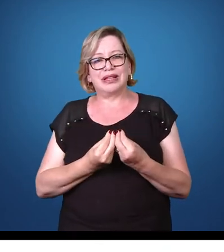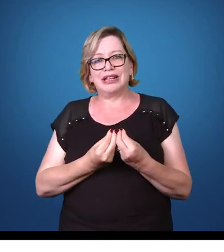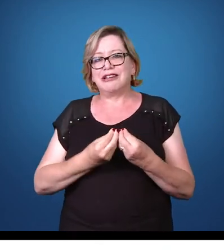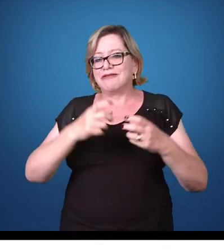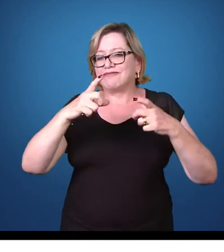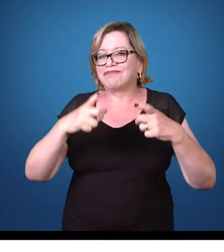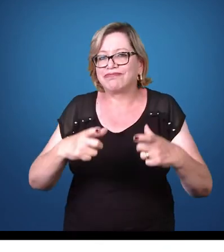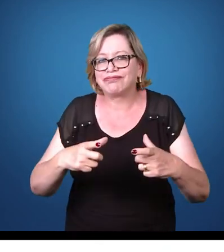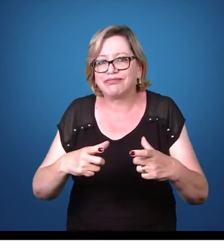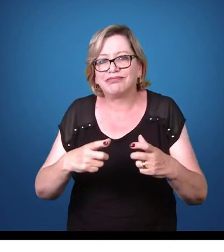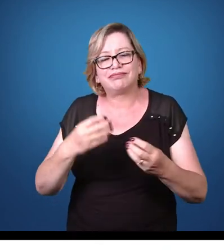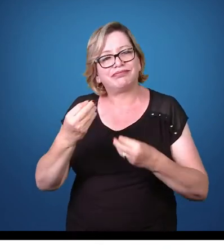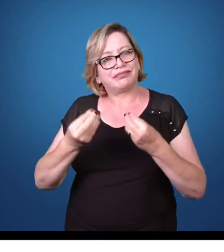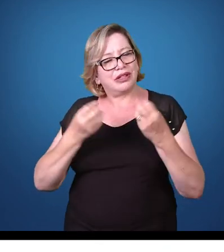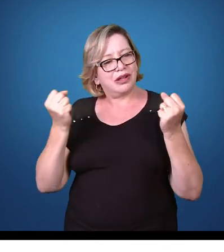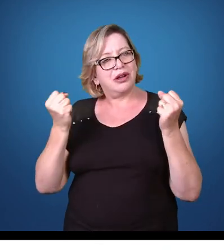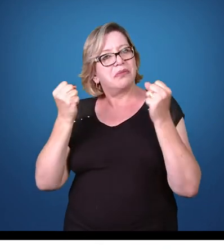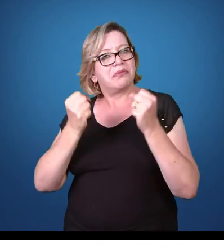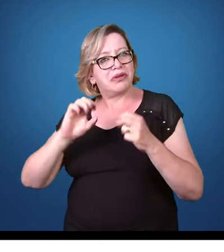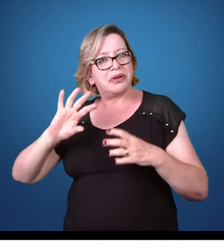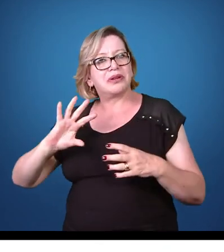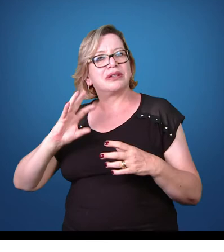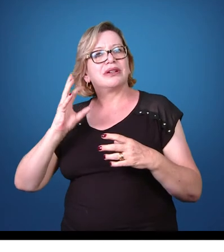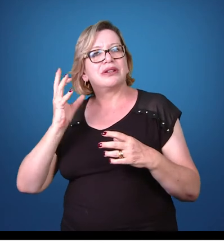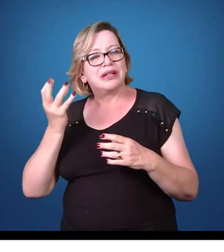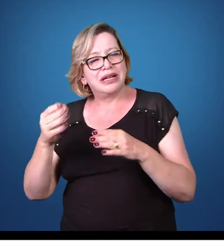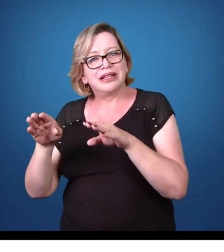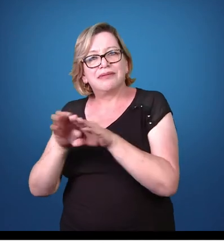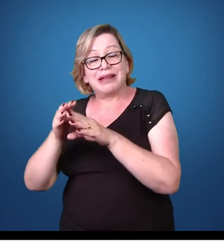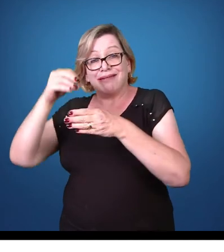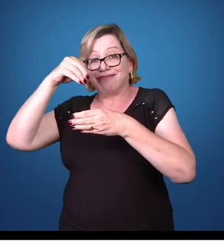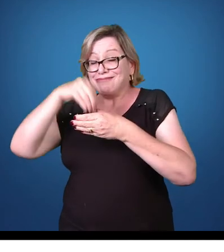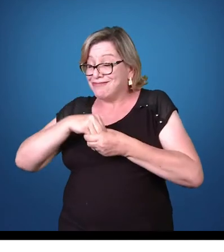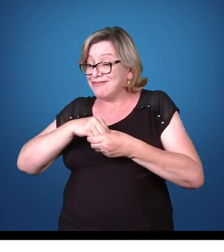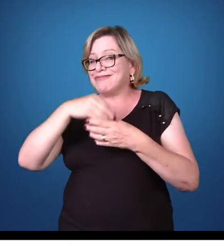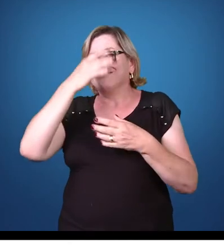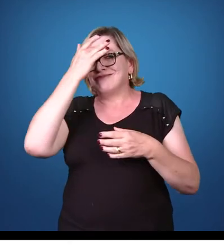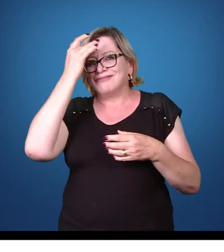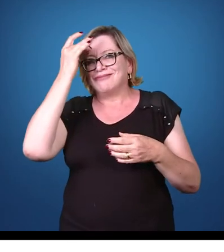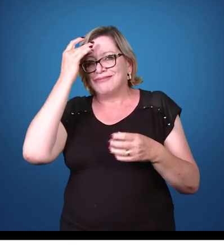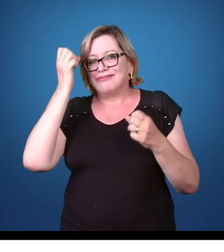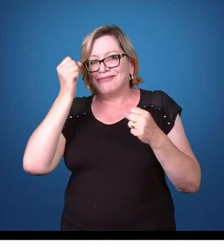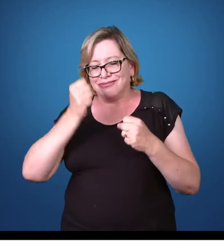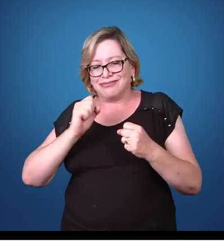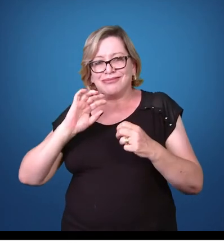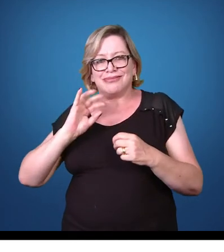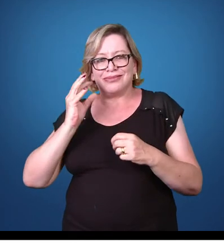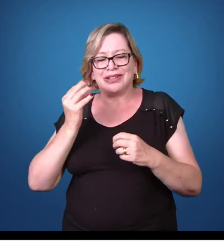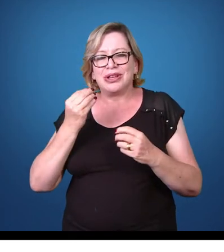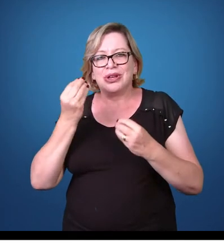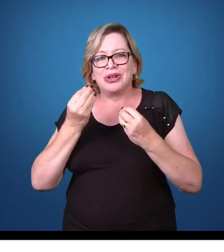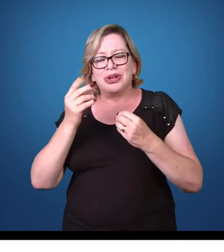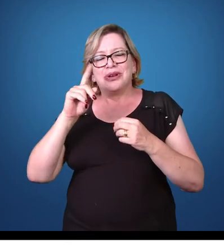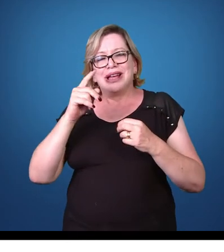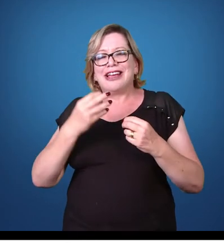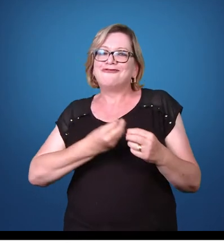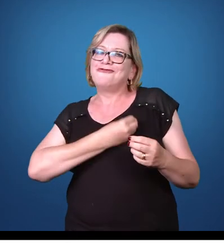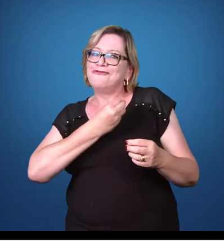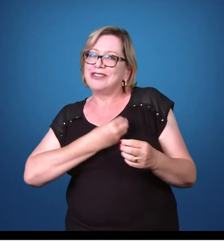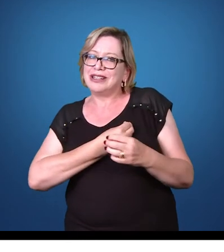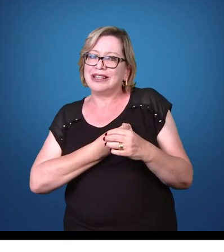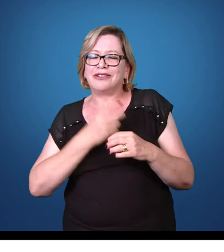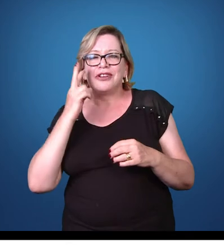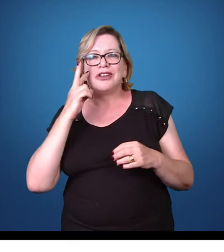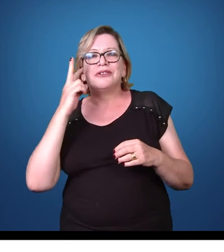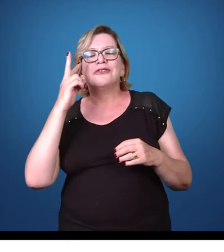ambiente, como dentro do hospedeiro? Então, vamos dar uma olhada no ciclo de vida da